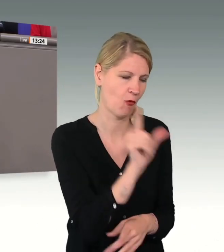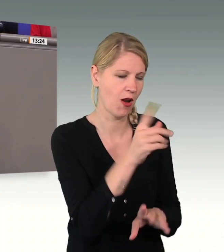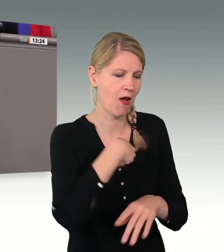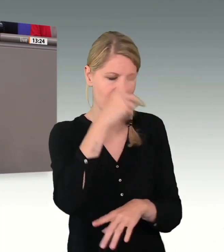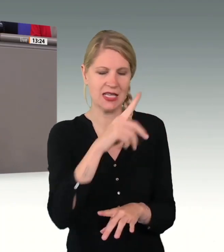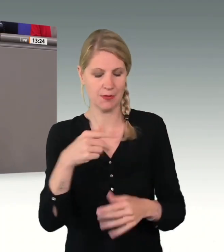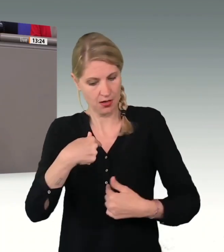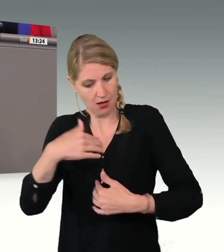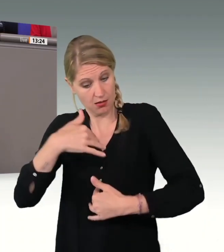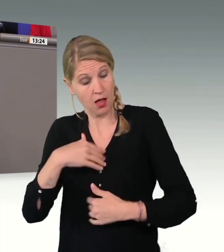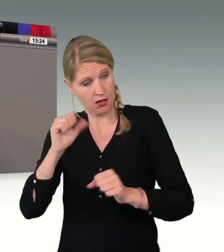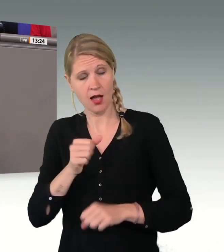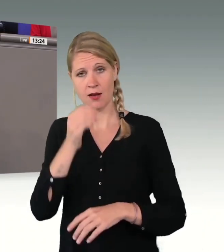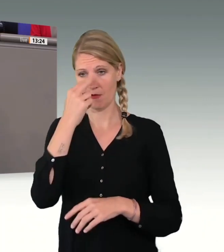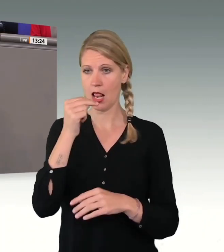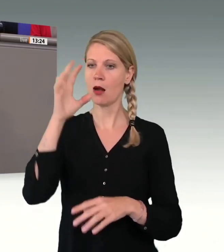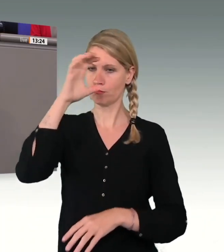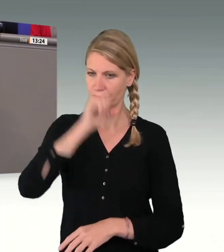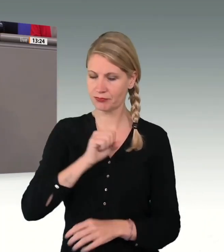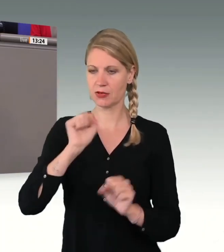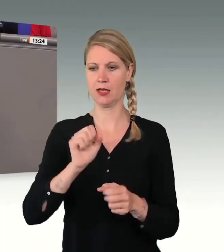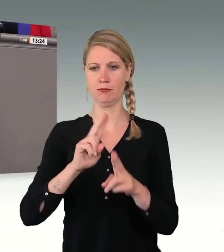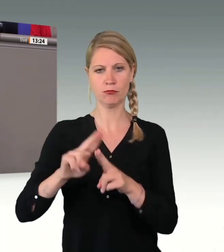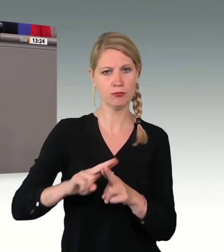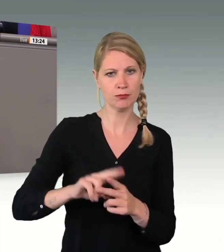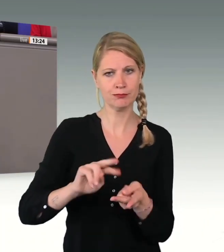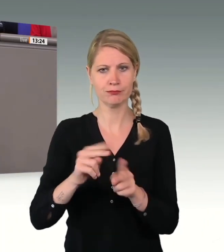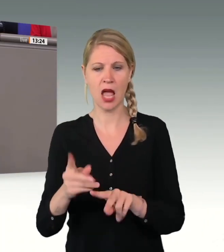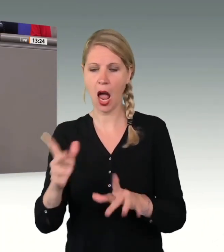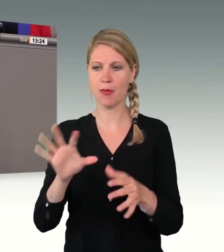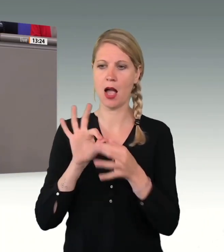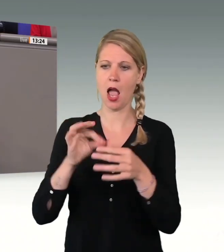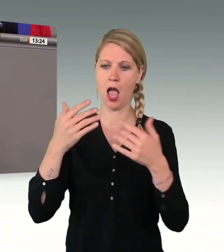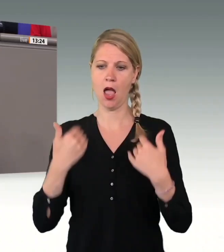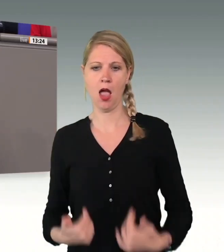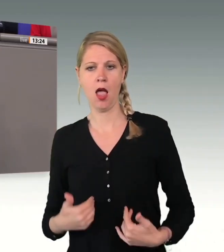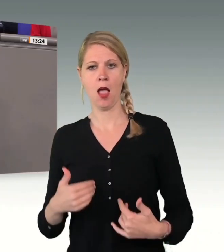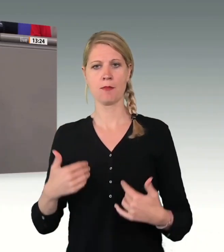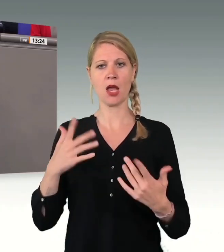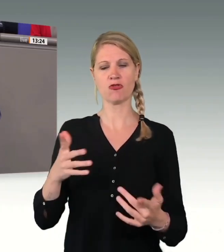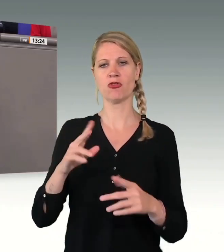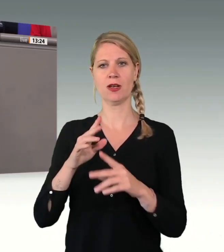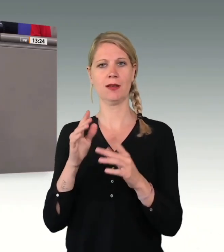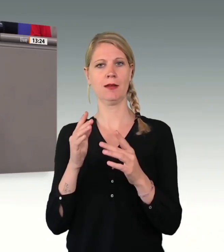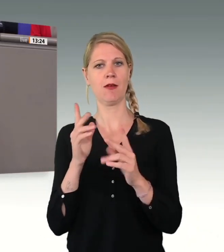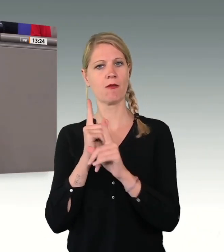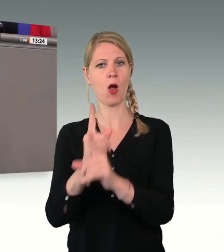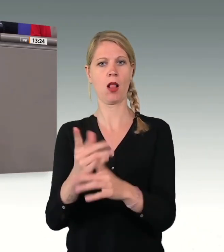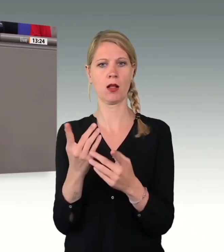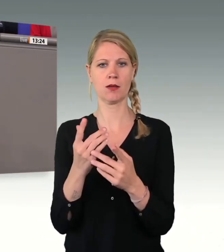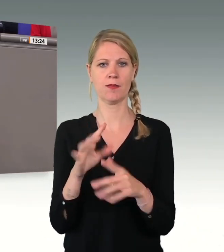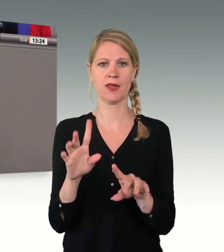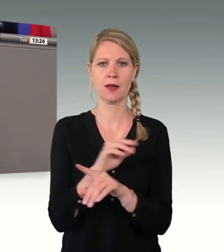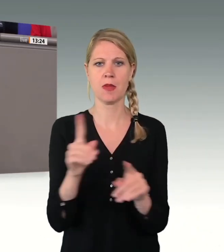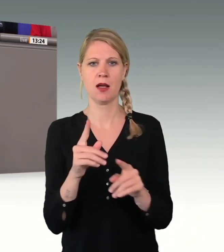orientieren, was menschlich ist, pragmatisch ist und was angebracht ist. Ihr Spiel des gegeneinander Ausspielens, des Kostenverrechnens,